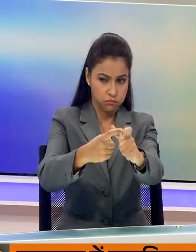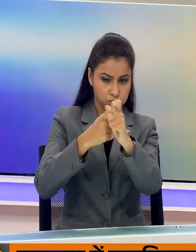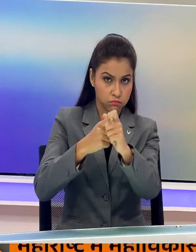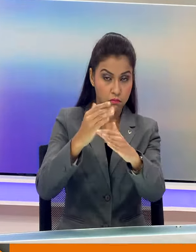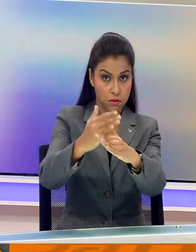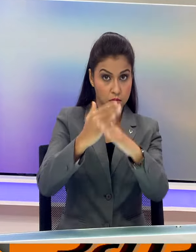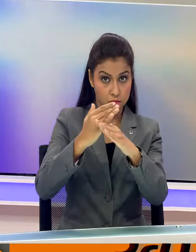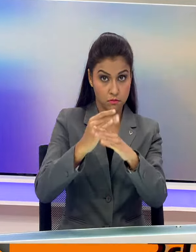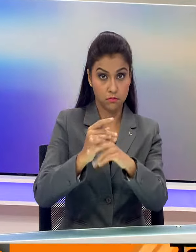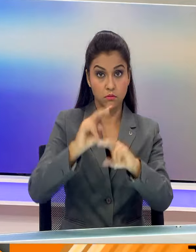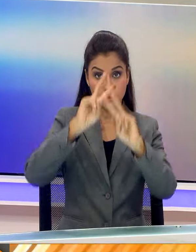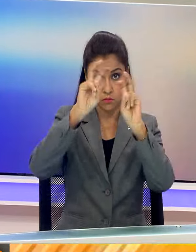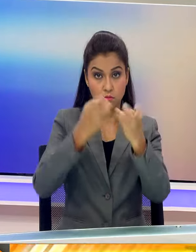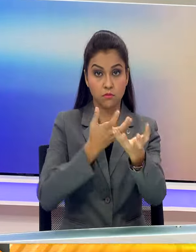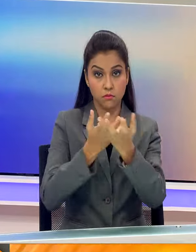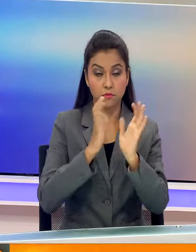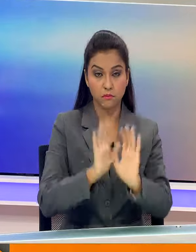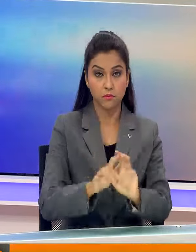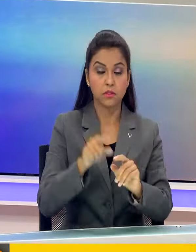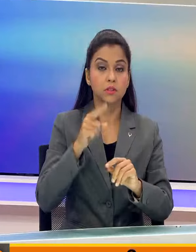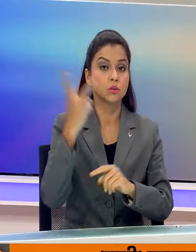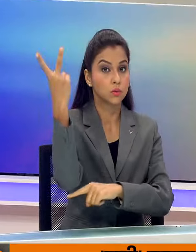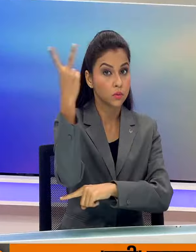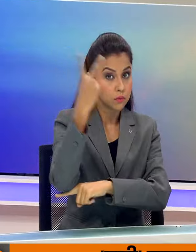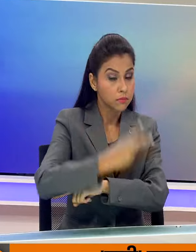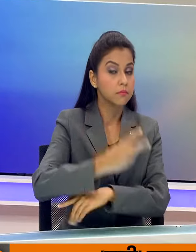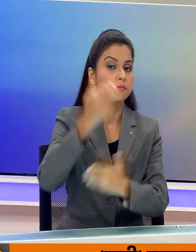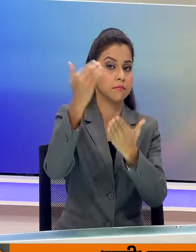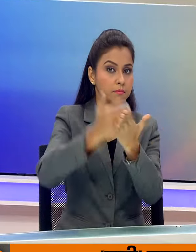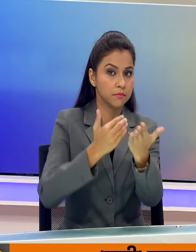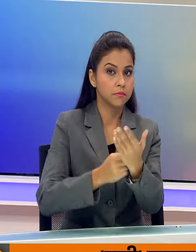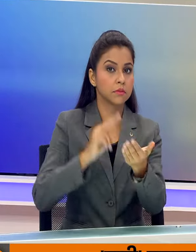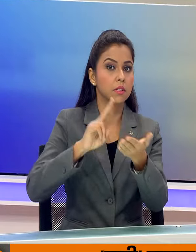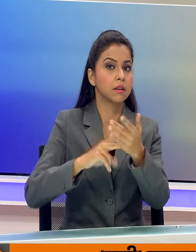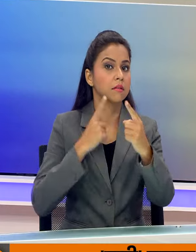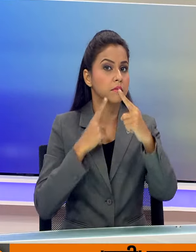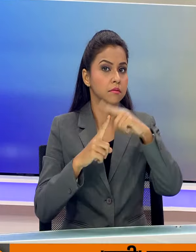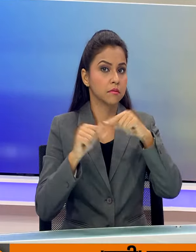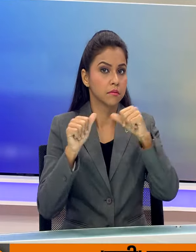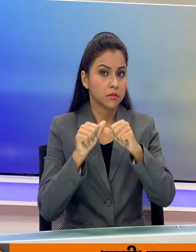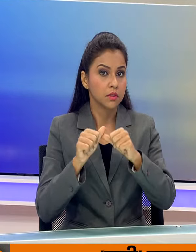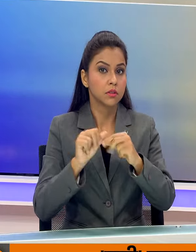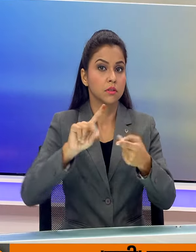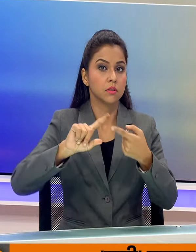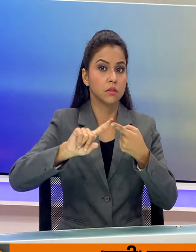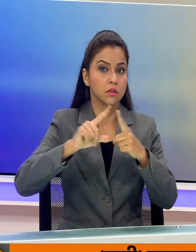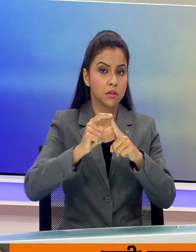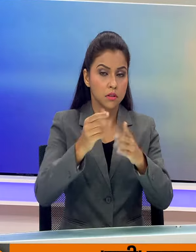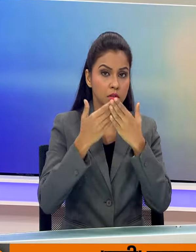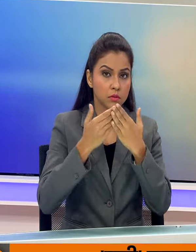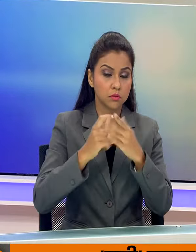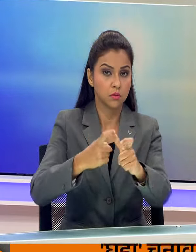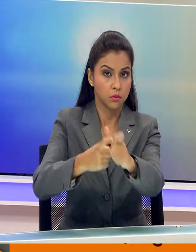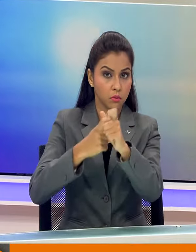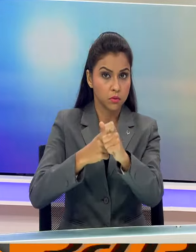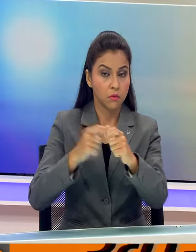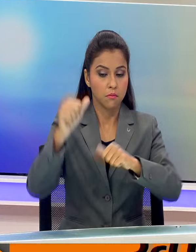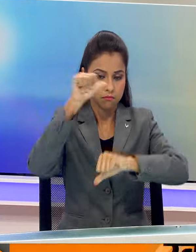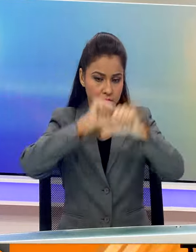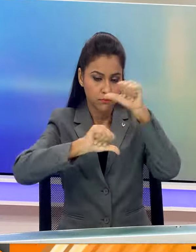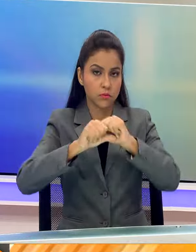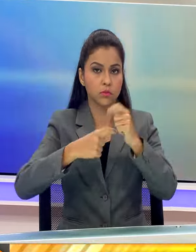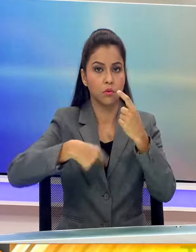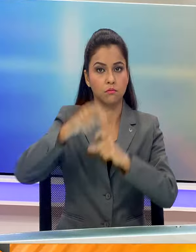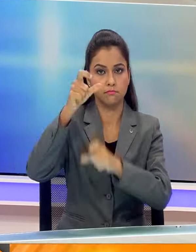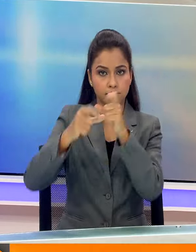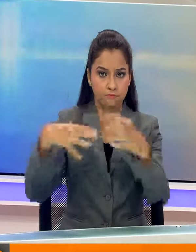का उल्लेख होगा इस दो दिवस्य कारिक्रम में नीती निर्माता, शिक्षा विद, रक्षा कर्मी और वेग्यानिक भाग